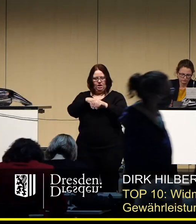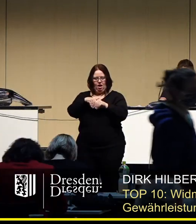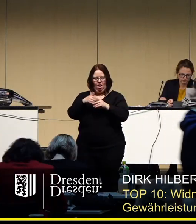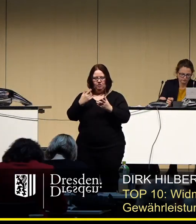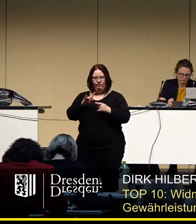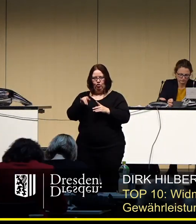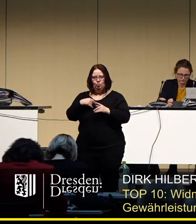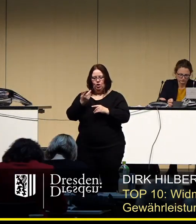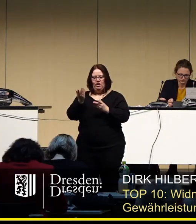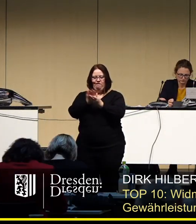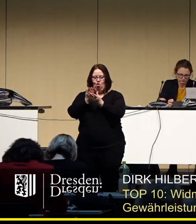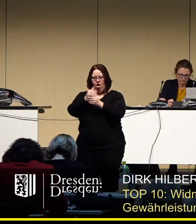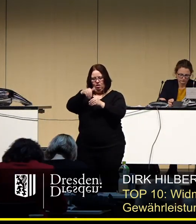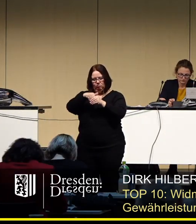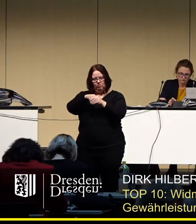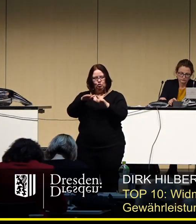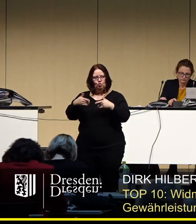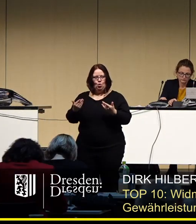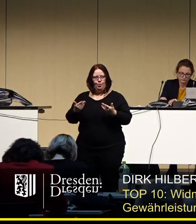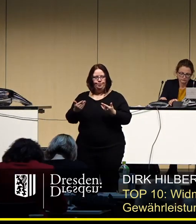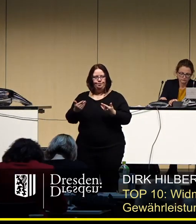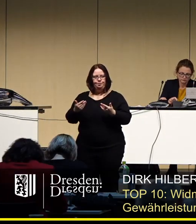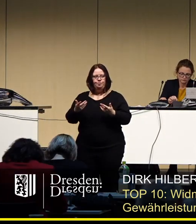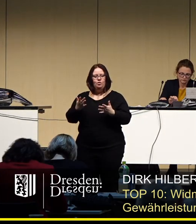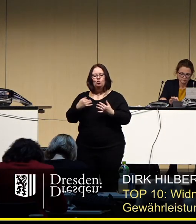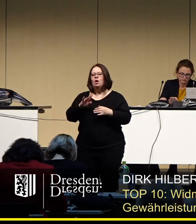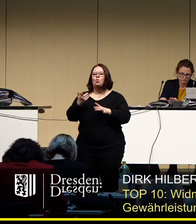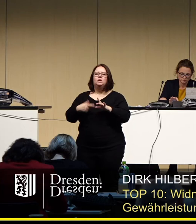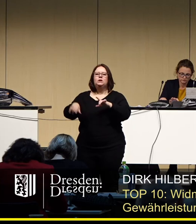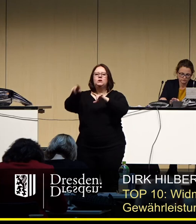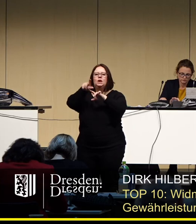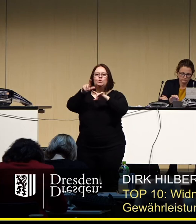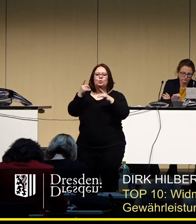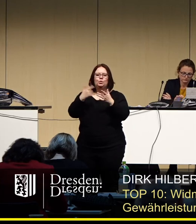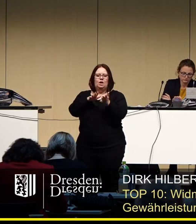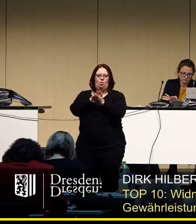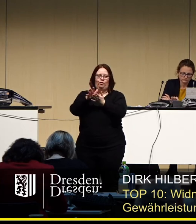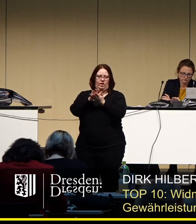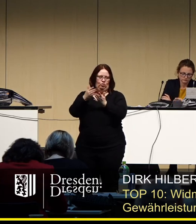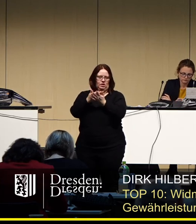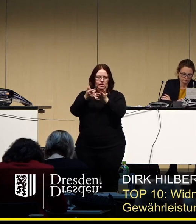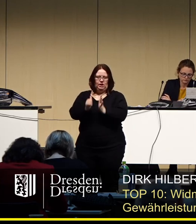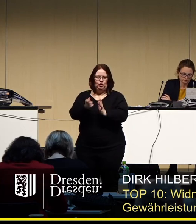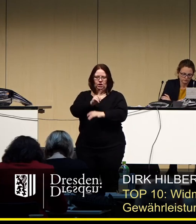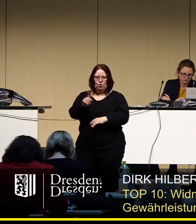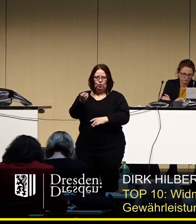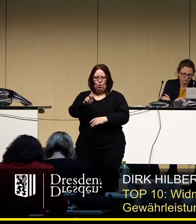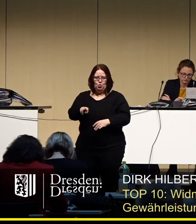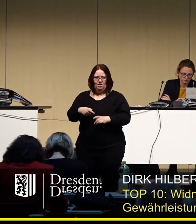die Ihnen in der Vorlage drin sind, der zusätzlichen Aufwendungen. Und